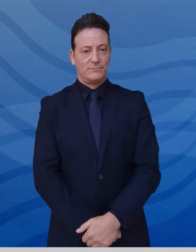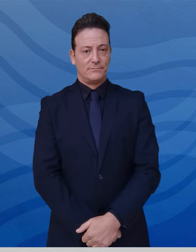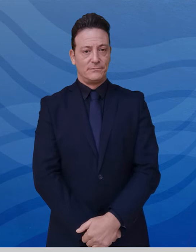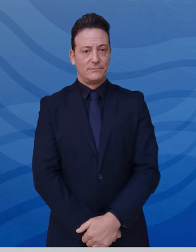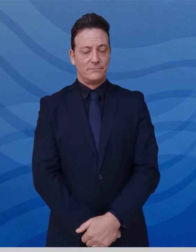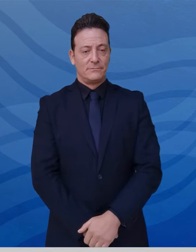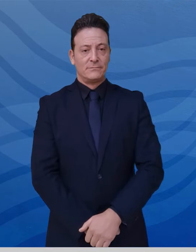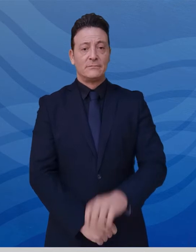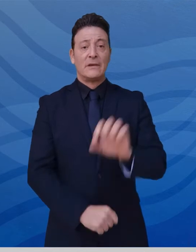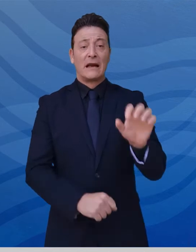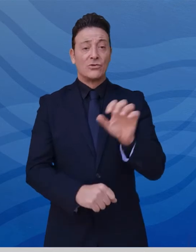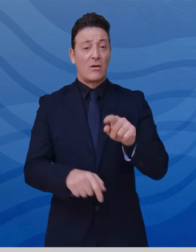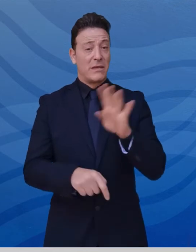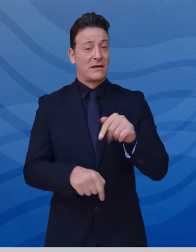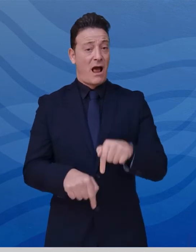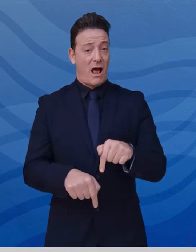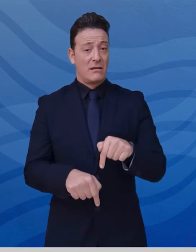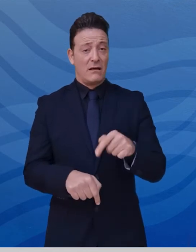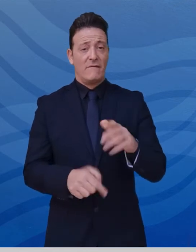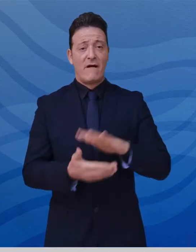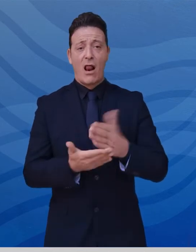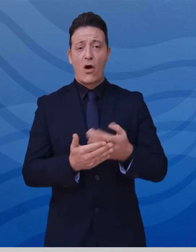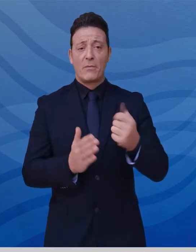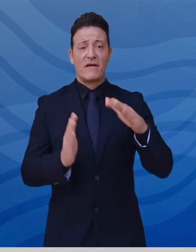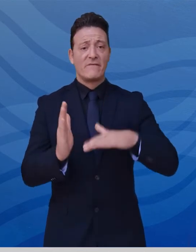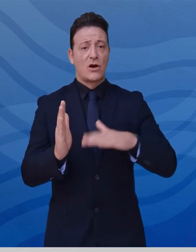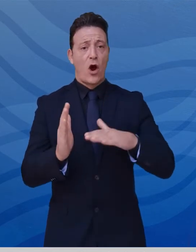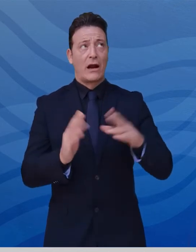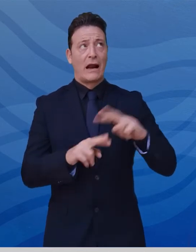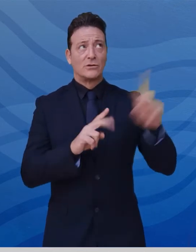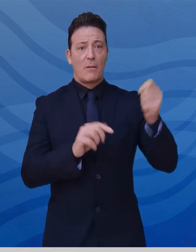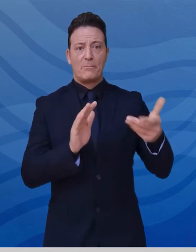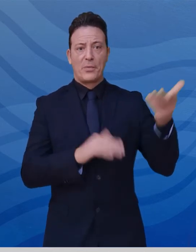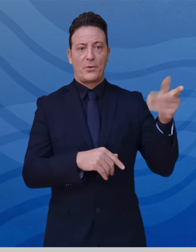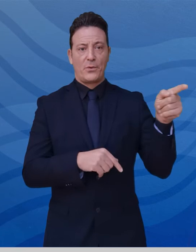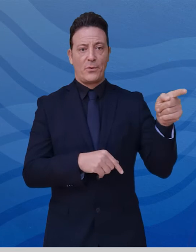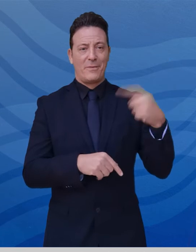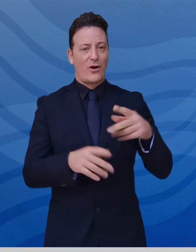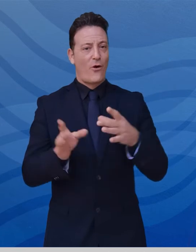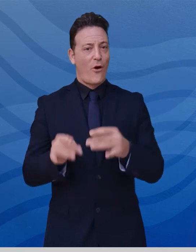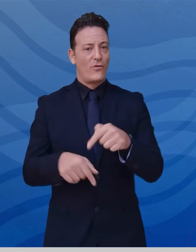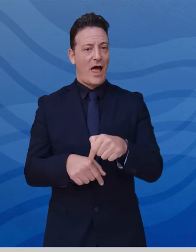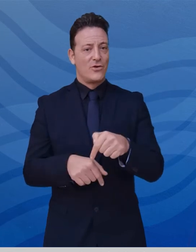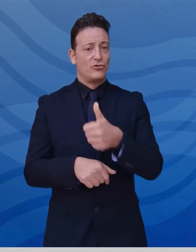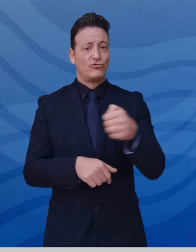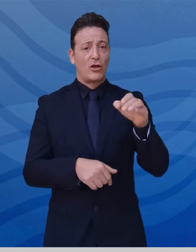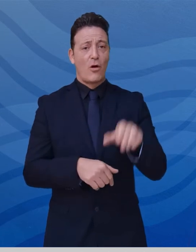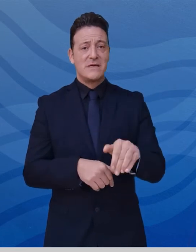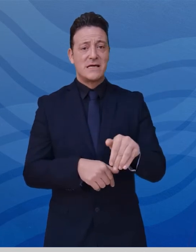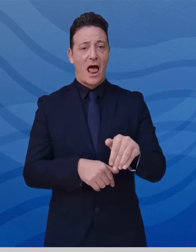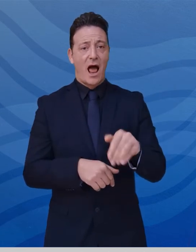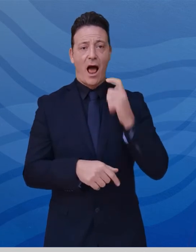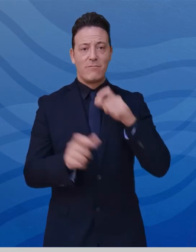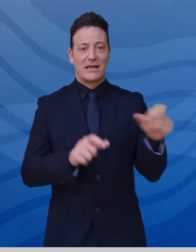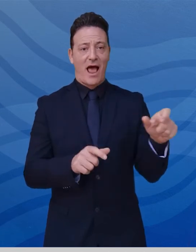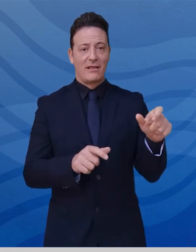Regione con valori inferiori rispetto alla media nazionale per nuovi casi per 100.000 abitanti nelle ultime